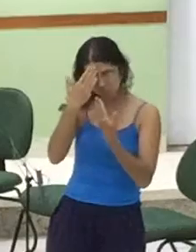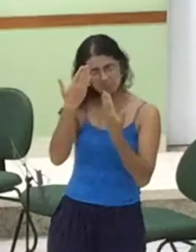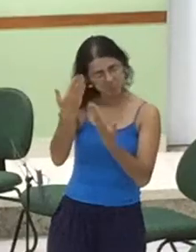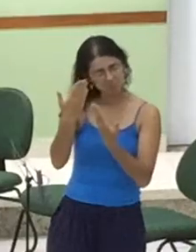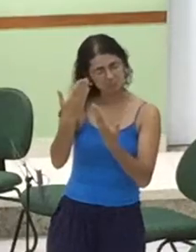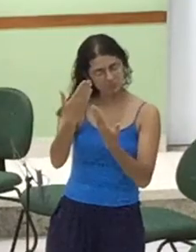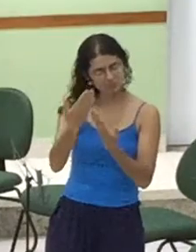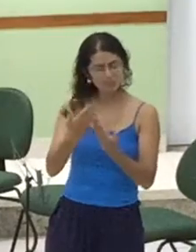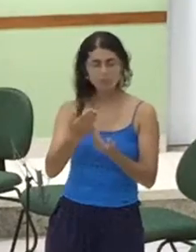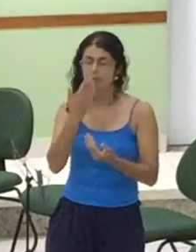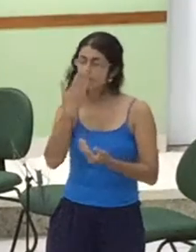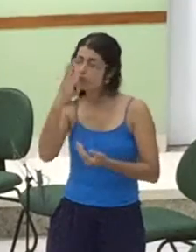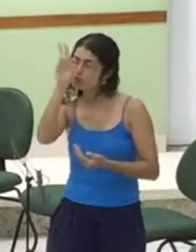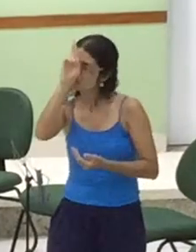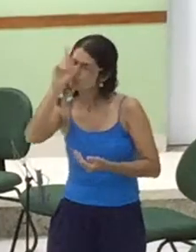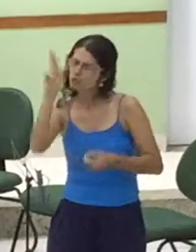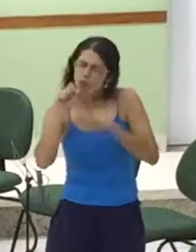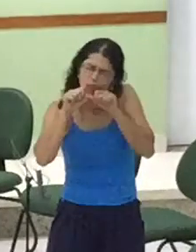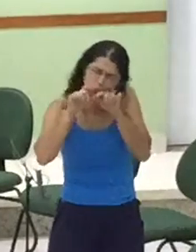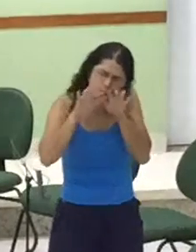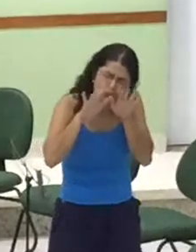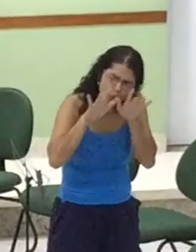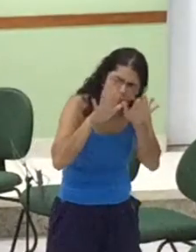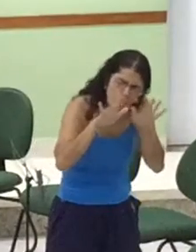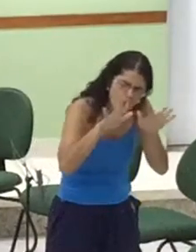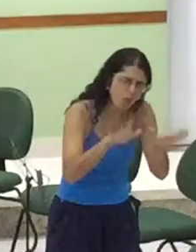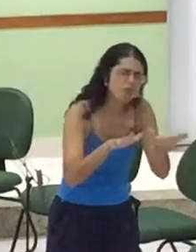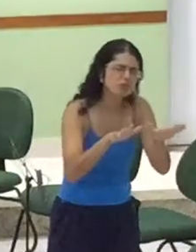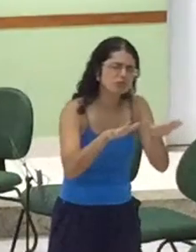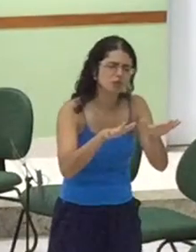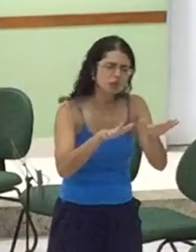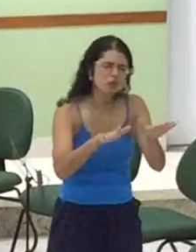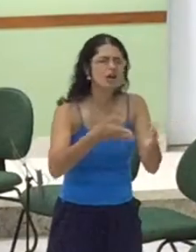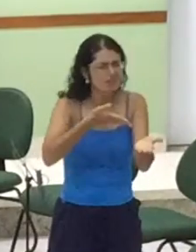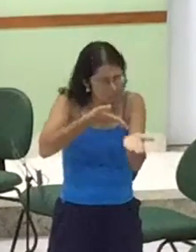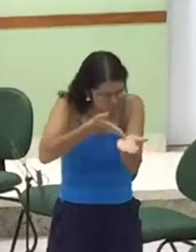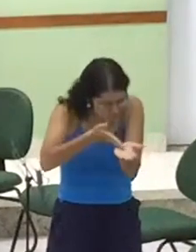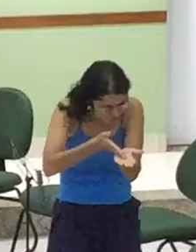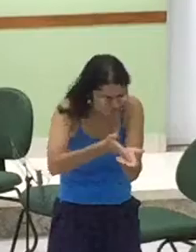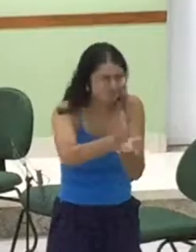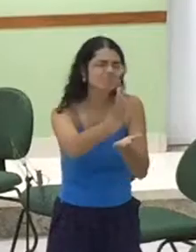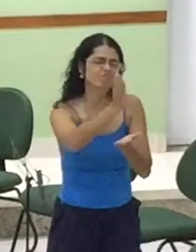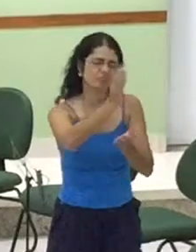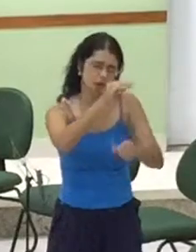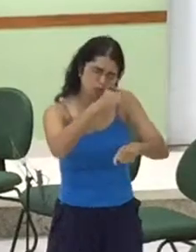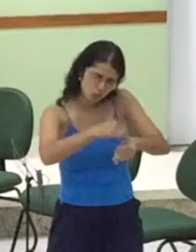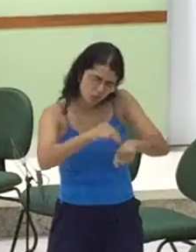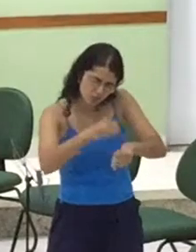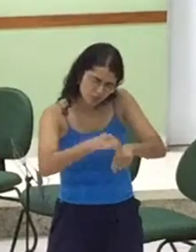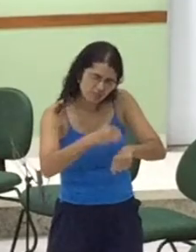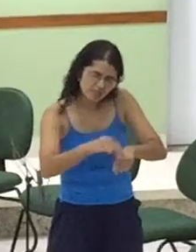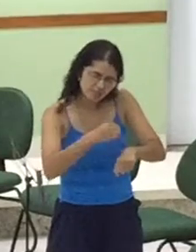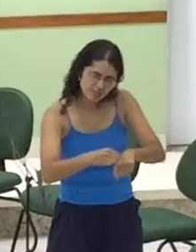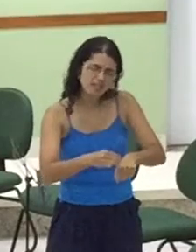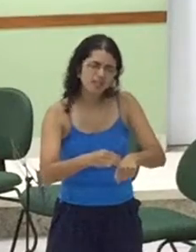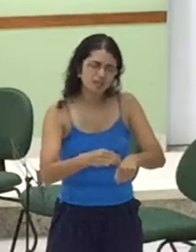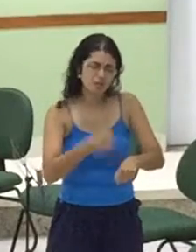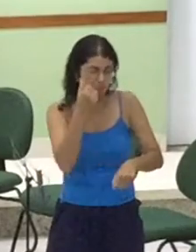tal forma Que possam se medirem Que esse ministério Que Tu preste a elas Seja feito Com alegria Seja feito Com